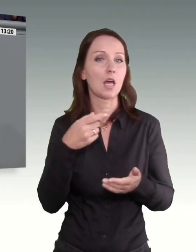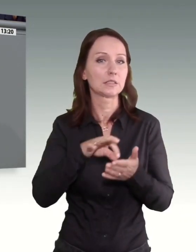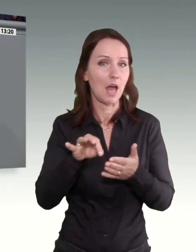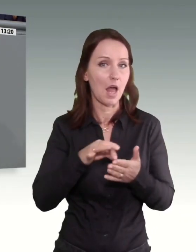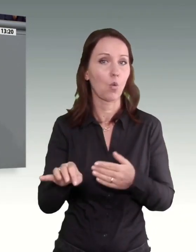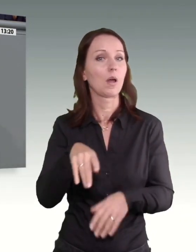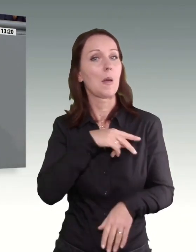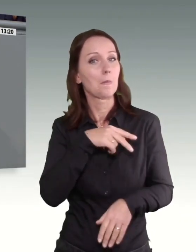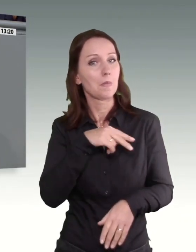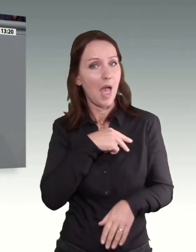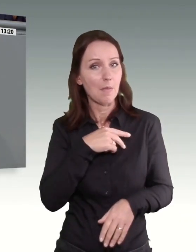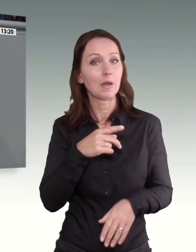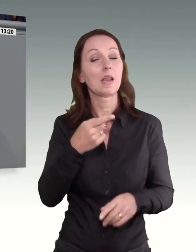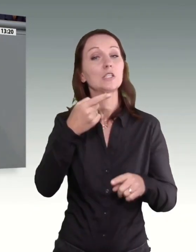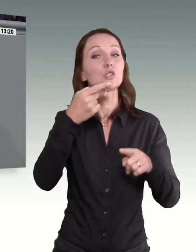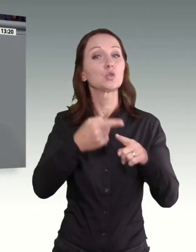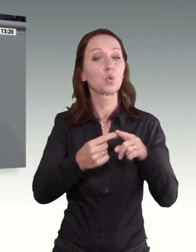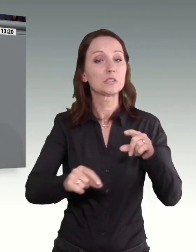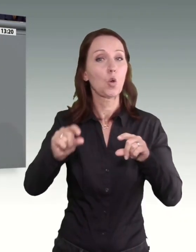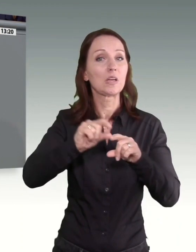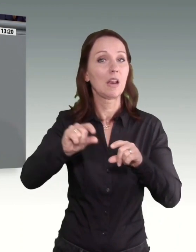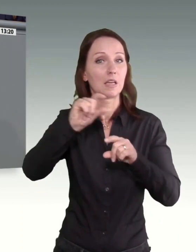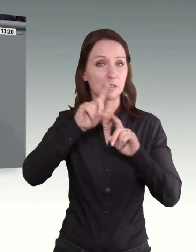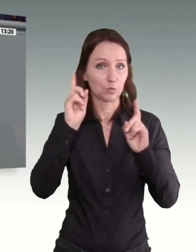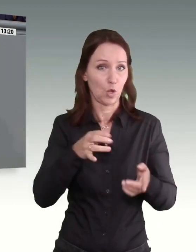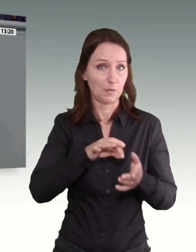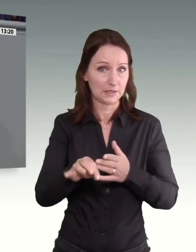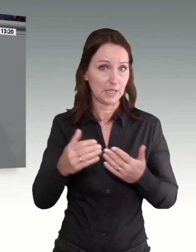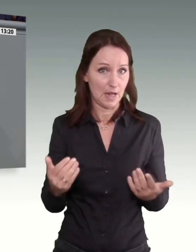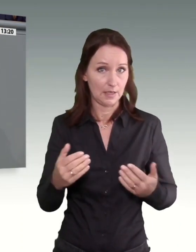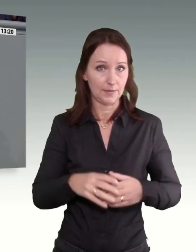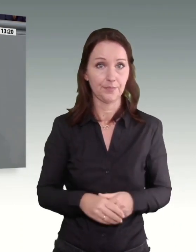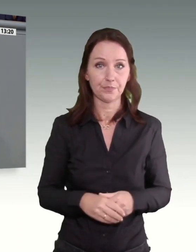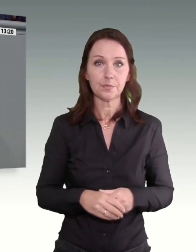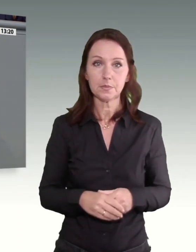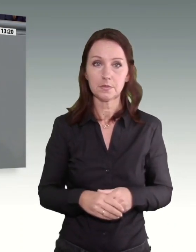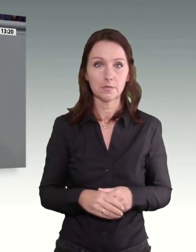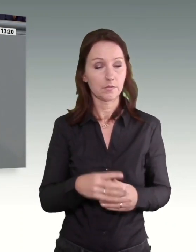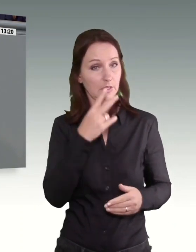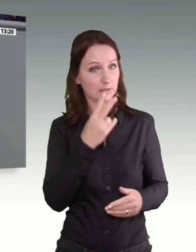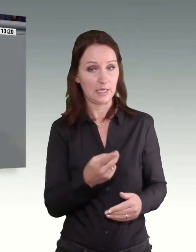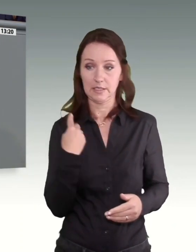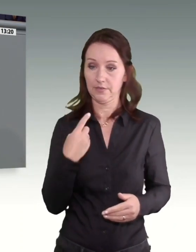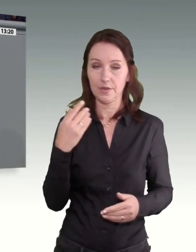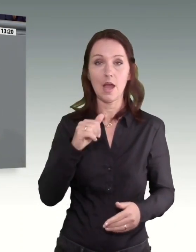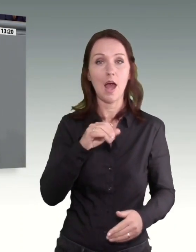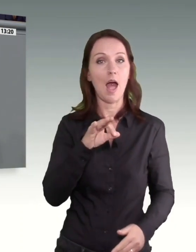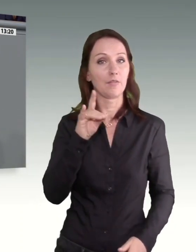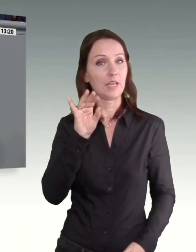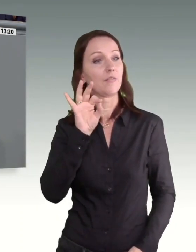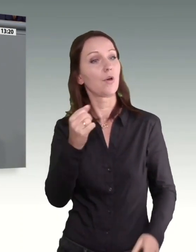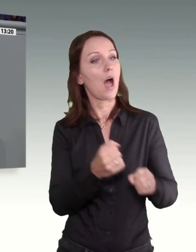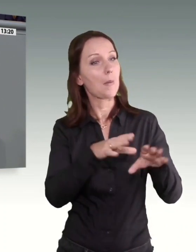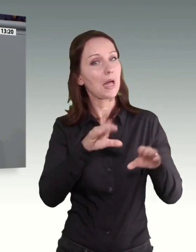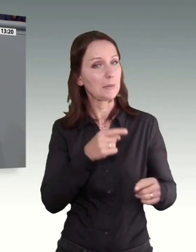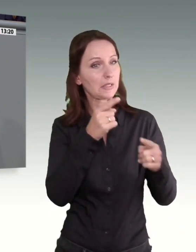Mindestlohn zuzüglich zu zahlen ist. Deutlich wird bei uns, die AfD schützt die Arbeitnehmerinteressen. Wir